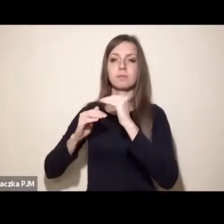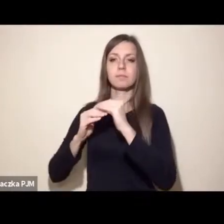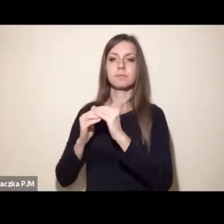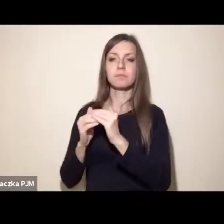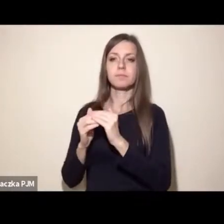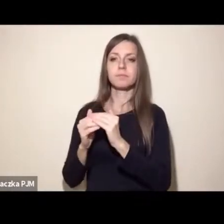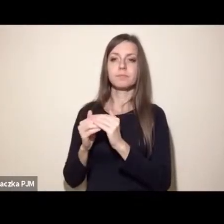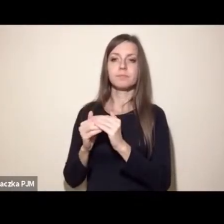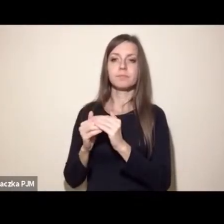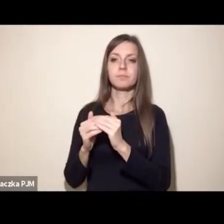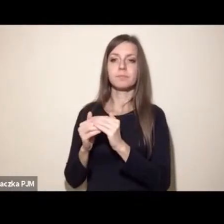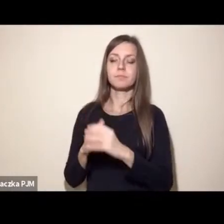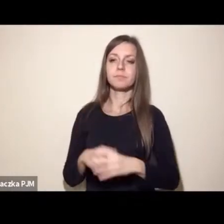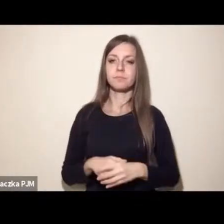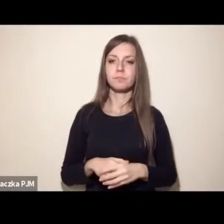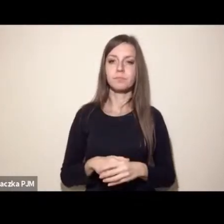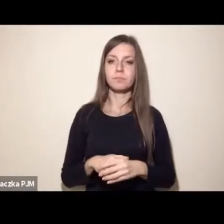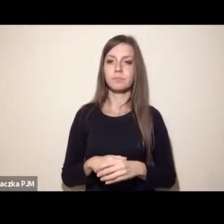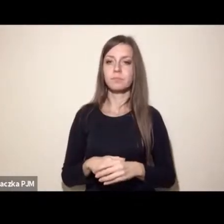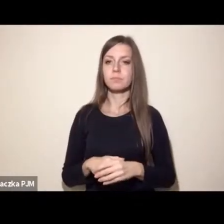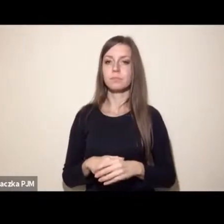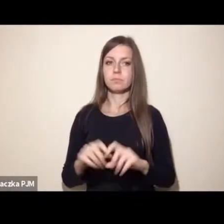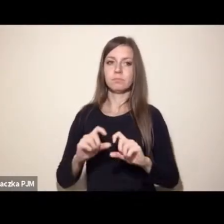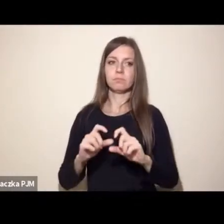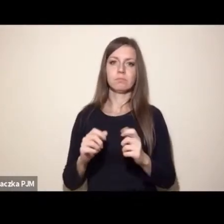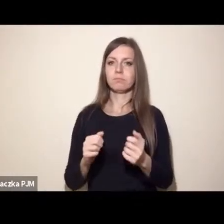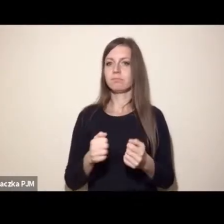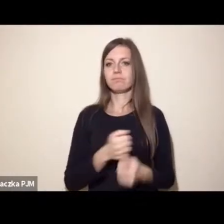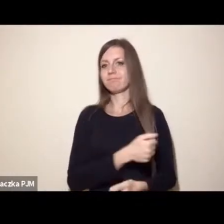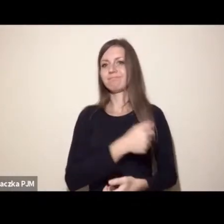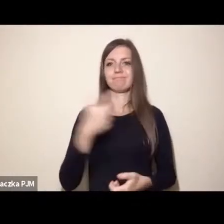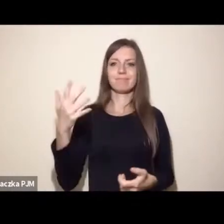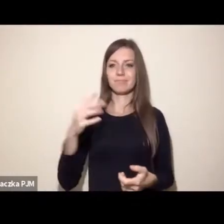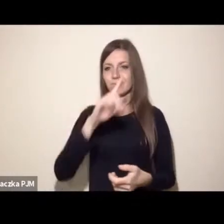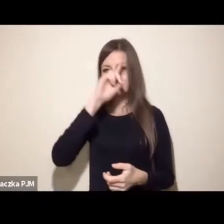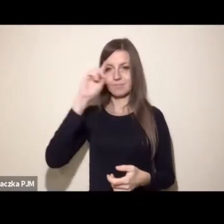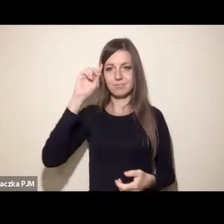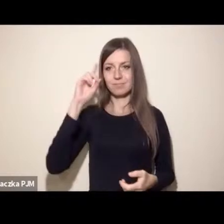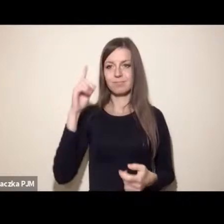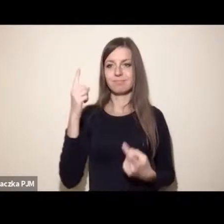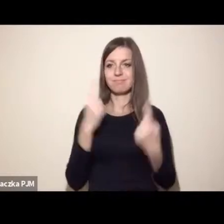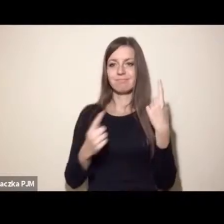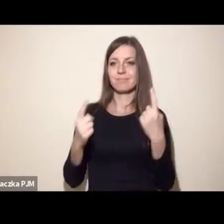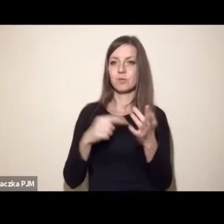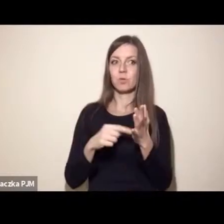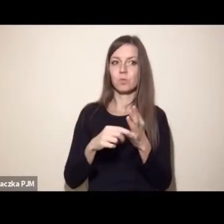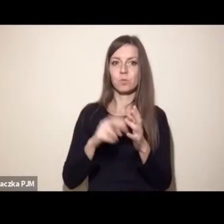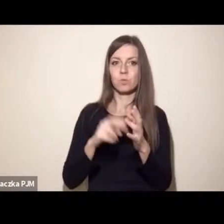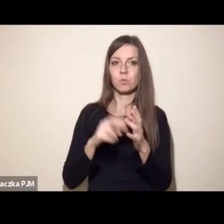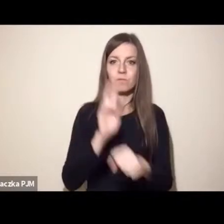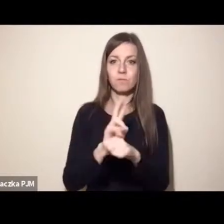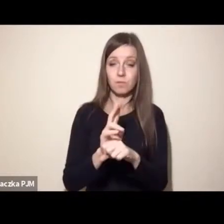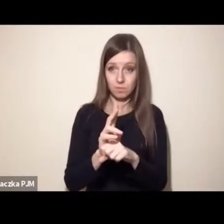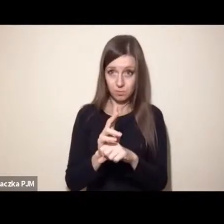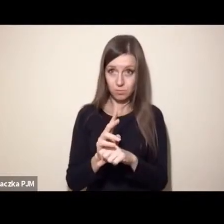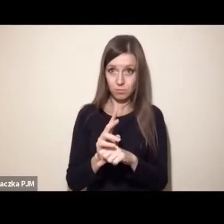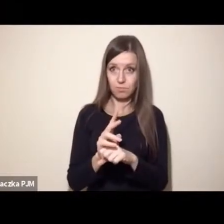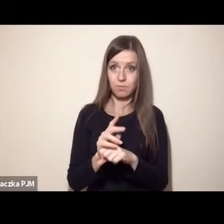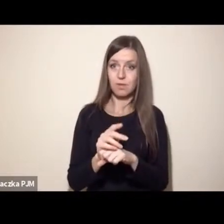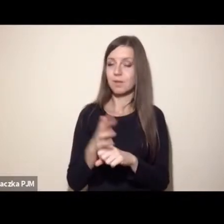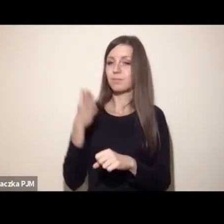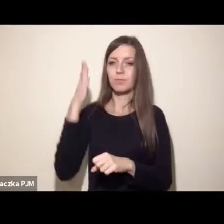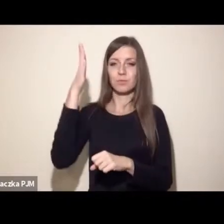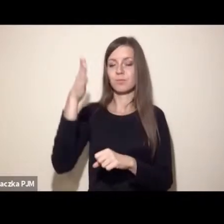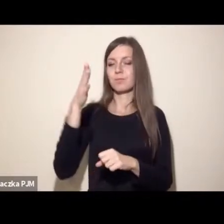polegają teraz setki milionów osób na całym świecie, jest bardzo nieprzyszłościowy i wiemy, że rzędzie czy później